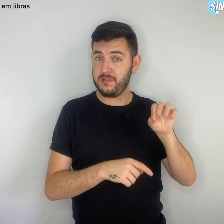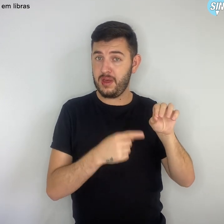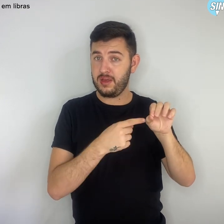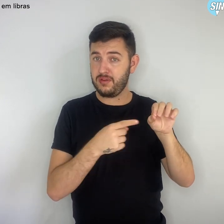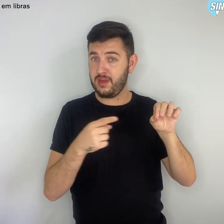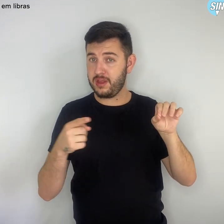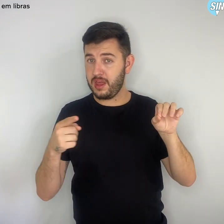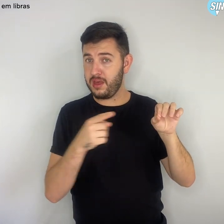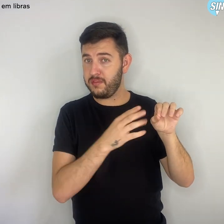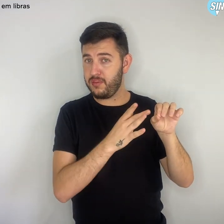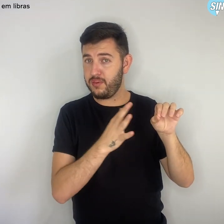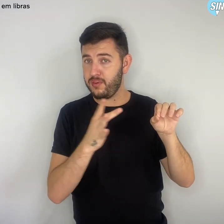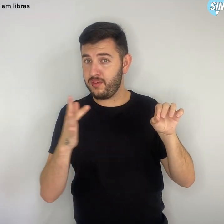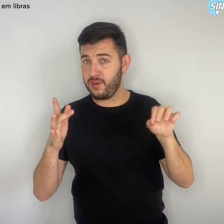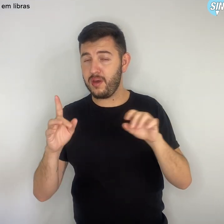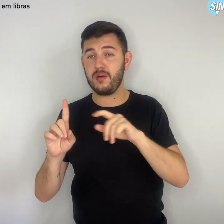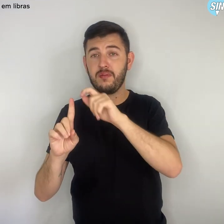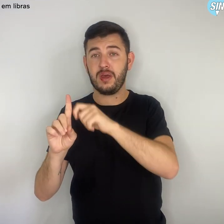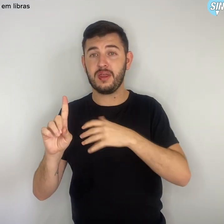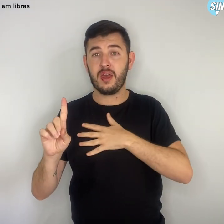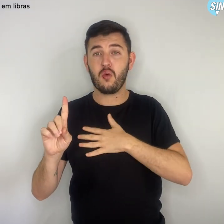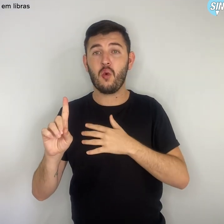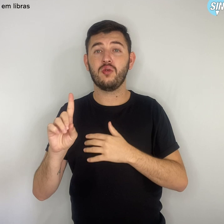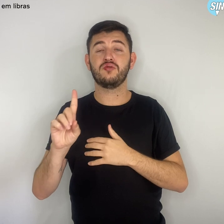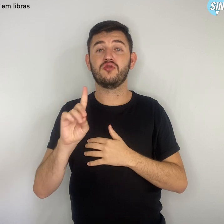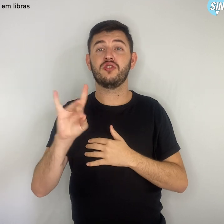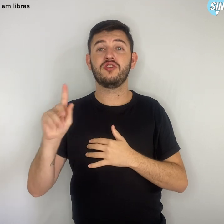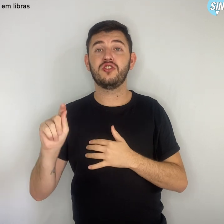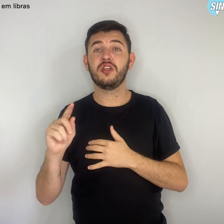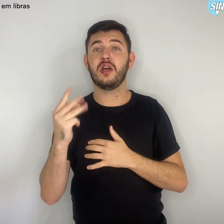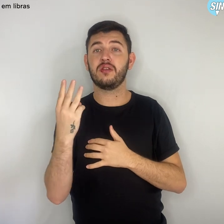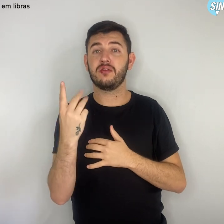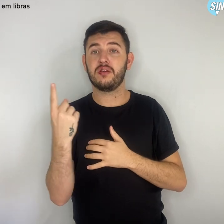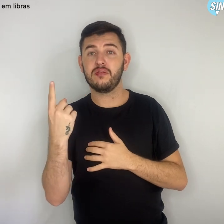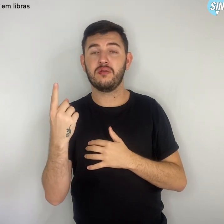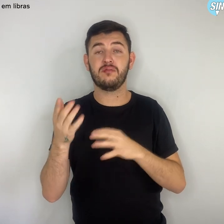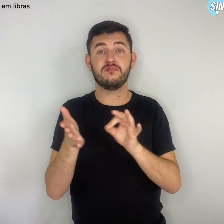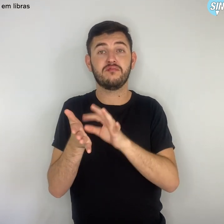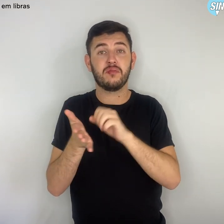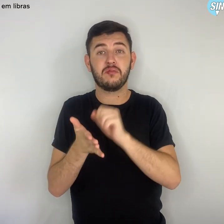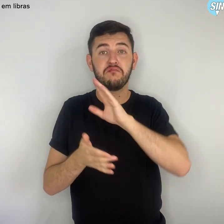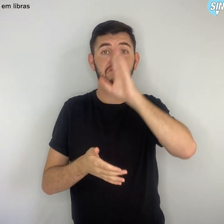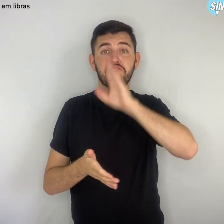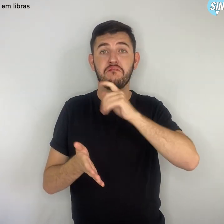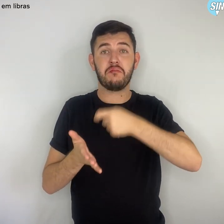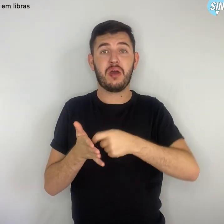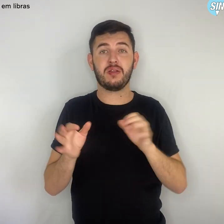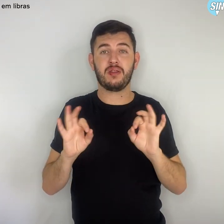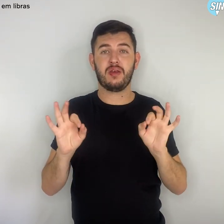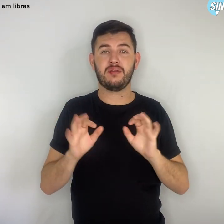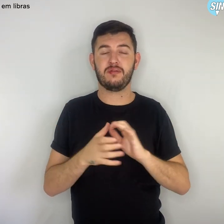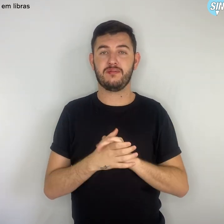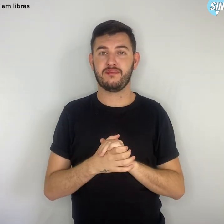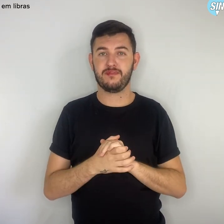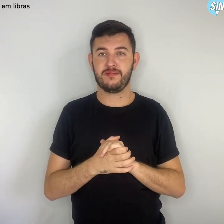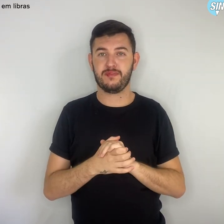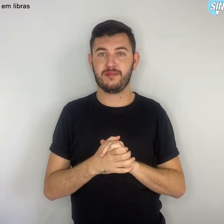gratuita. Nesta edição, o tema do concurso é Escola é lugar de ser feliz.